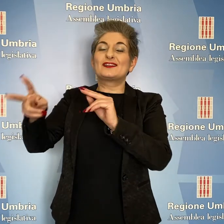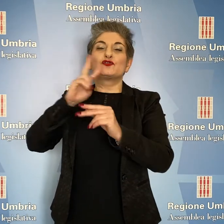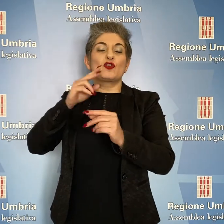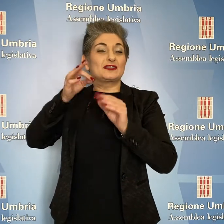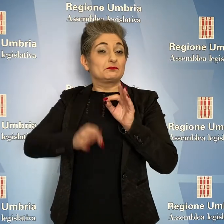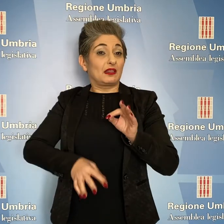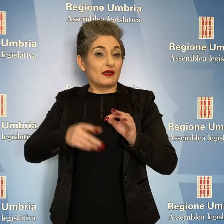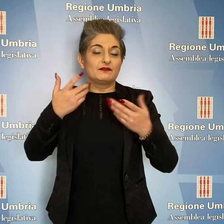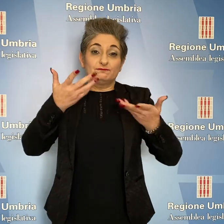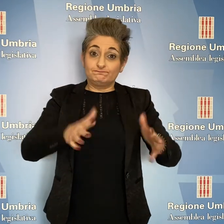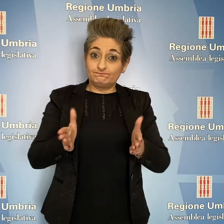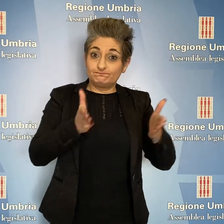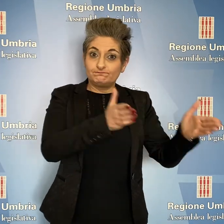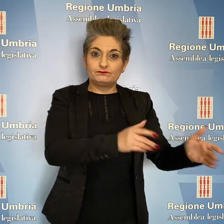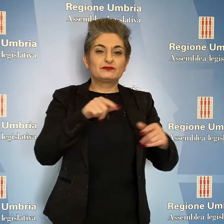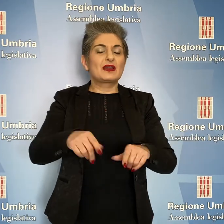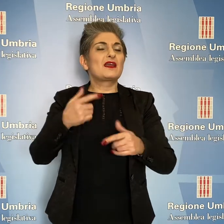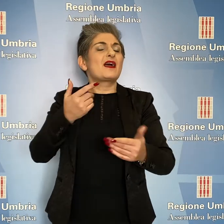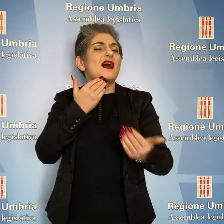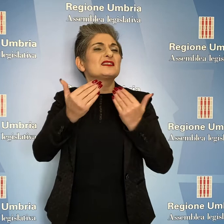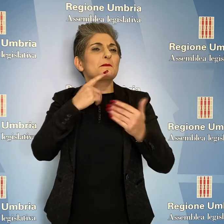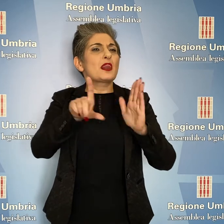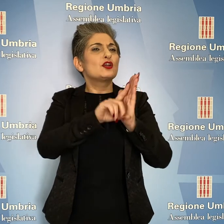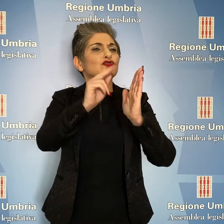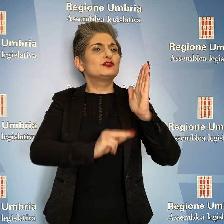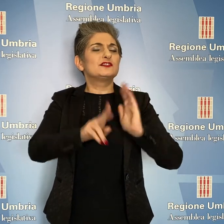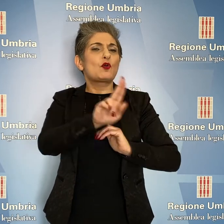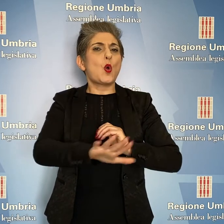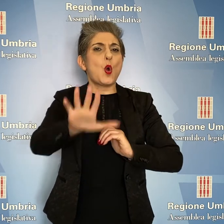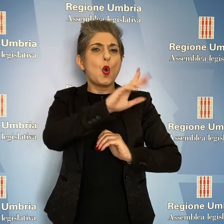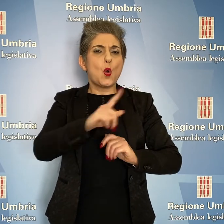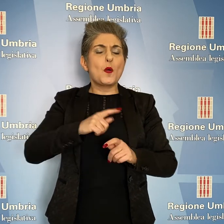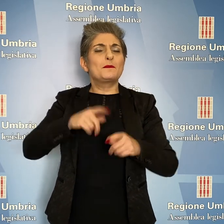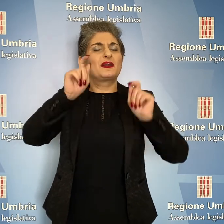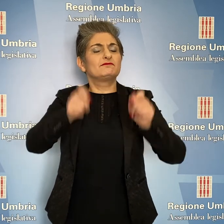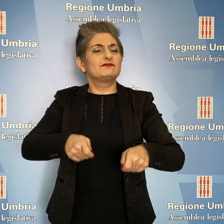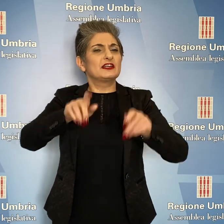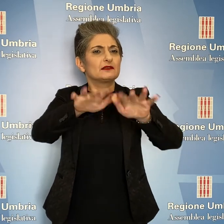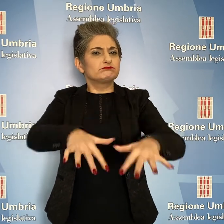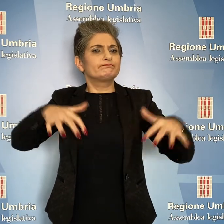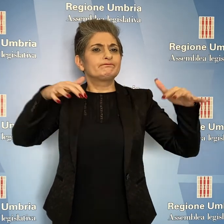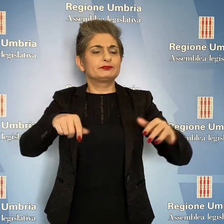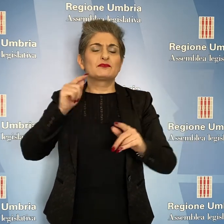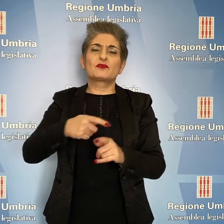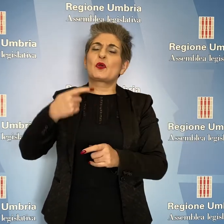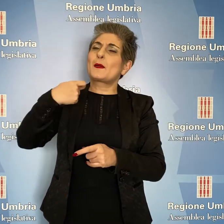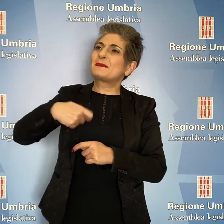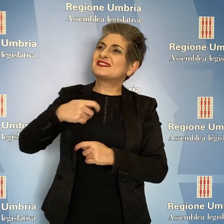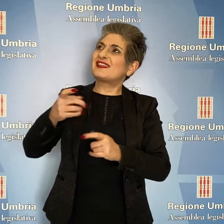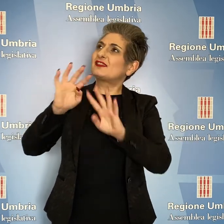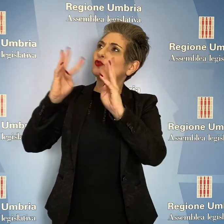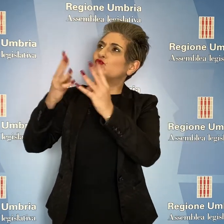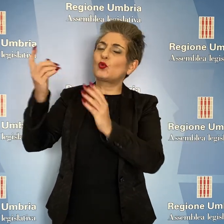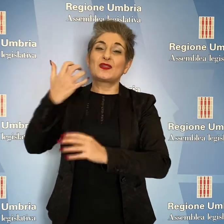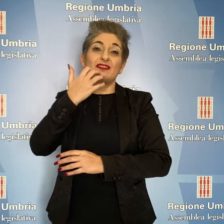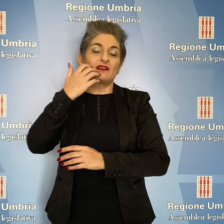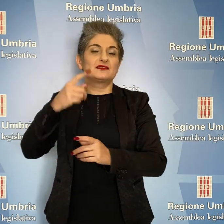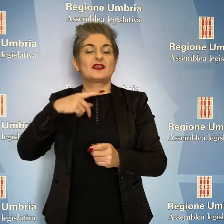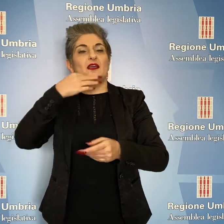risposta immediata, l'Assemblea legislativa dell'Umbria ha avviato la seduta con le comunicazioni della Presidente della Giunta, Donatella Tesei, sull